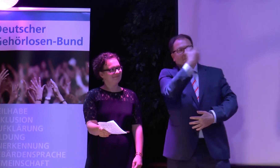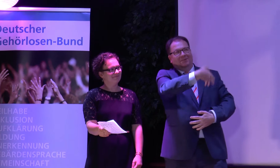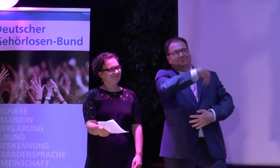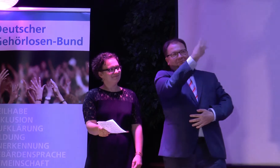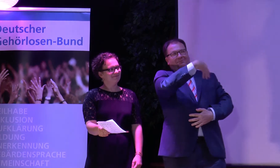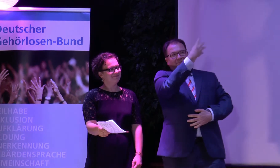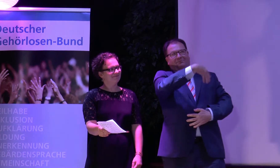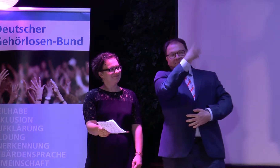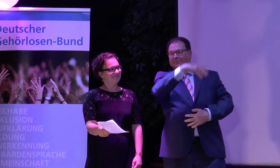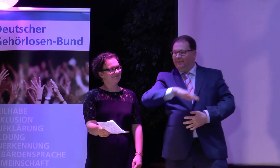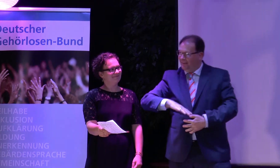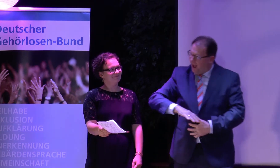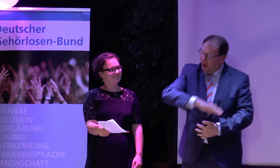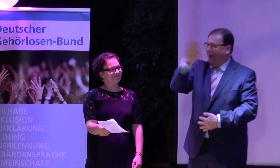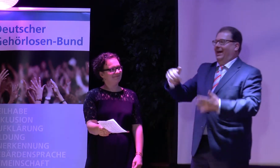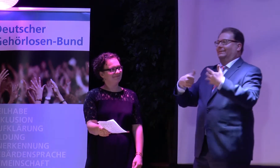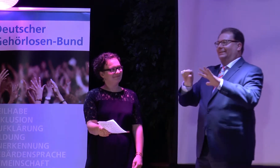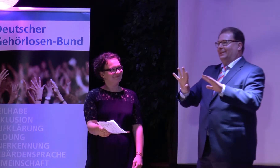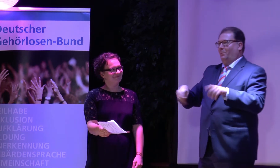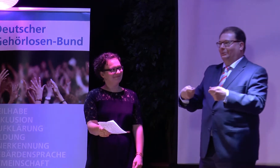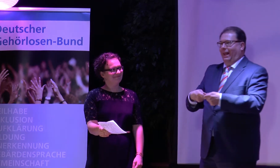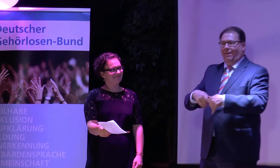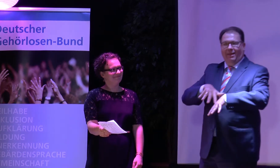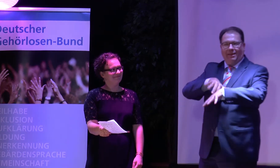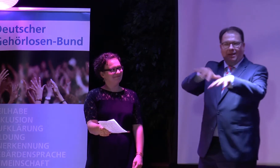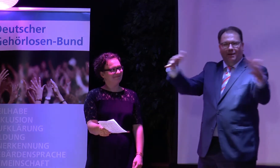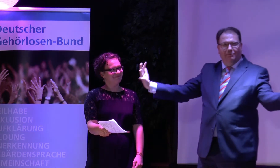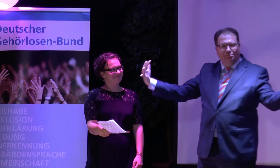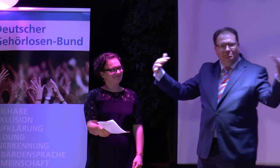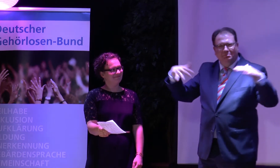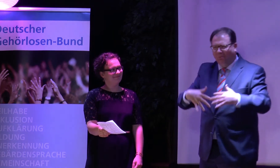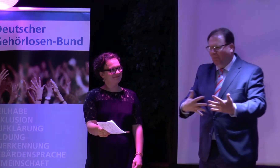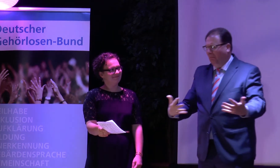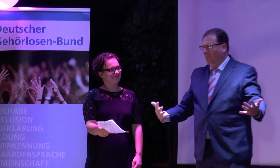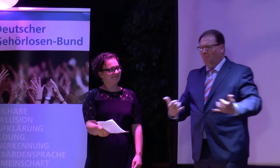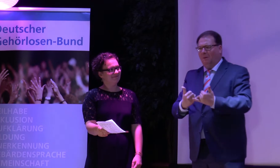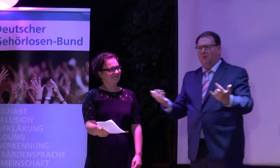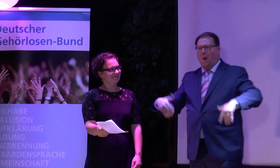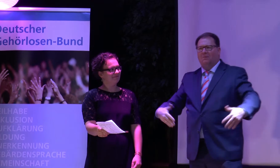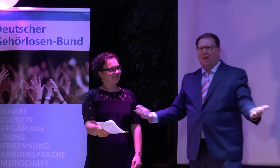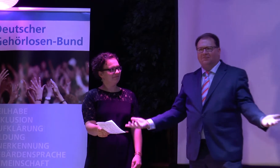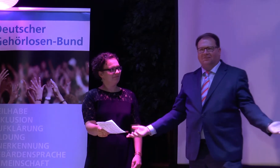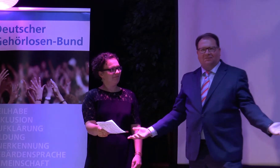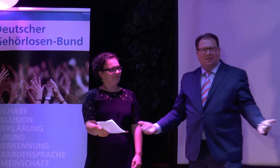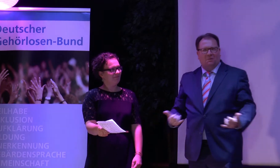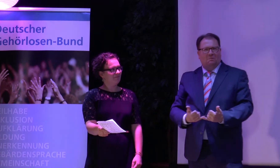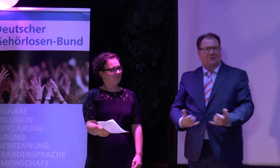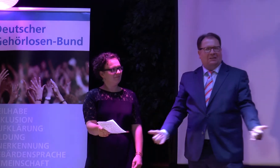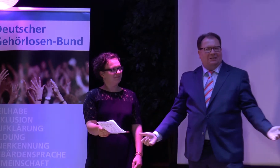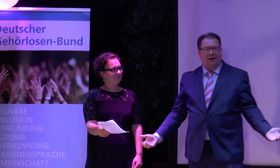Wir haben angereist, wir haben die Namen eben sehen können. Aus allen 16 Bundesländern sind Menschen gekommen.